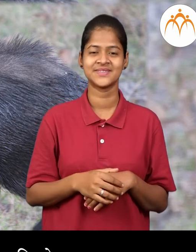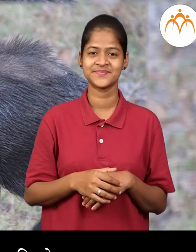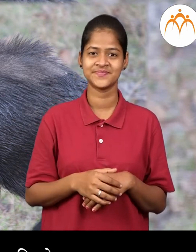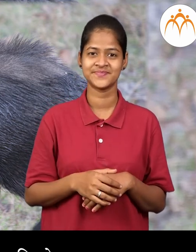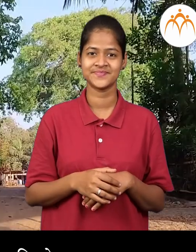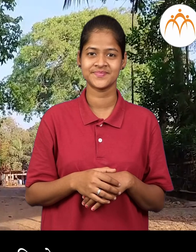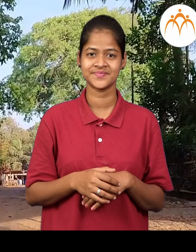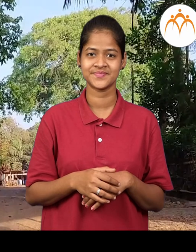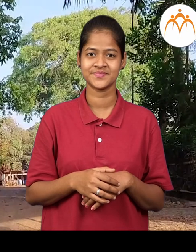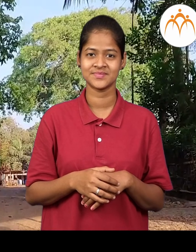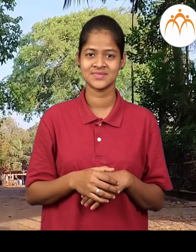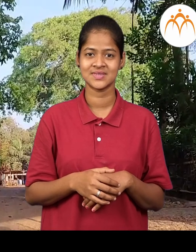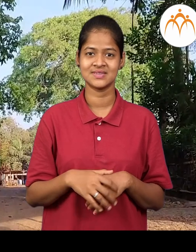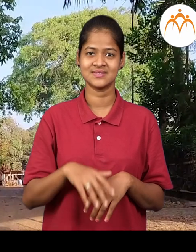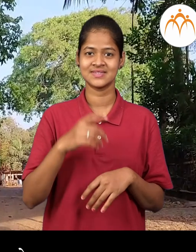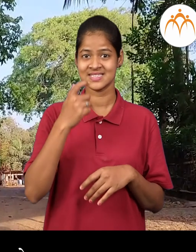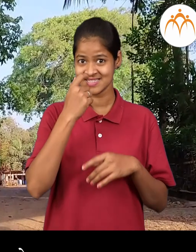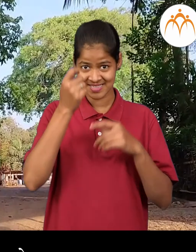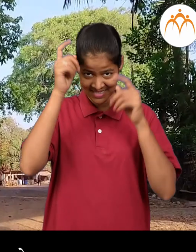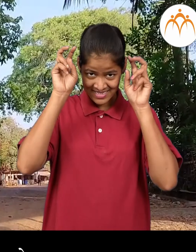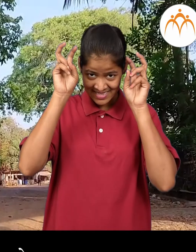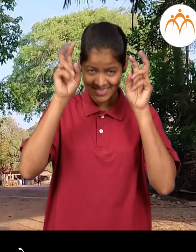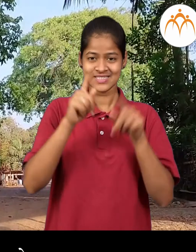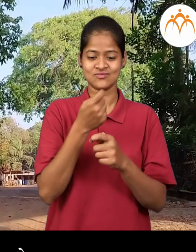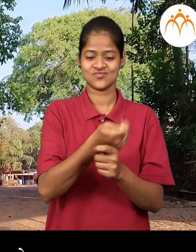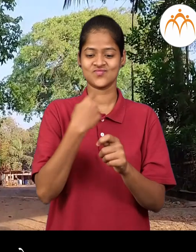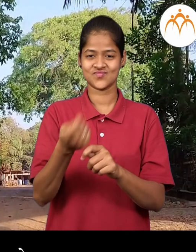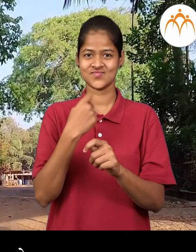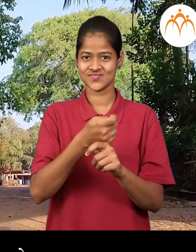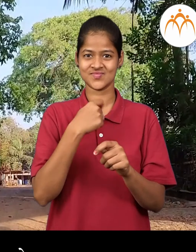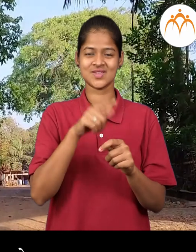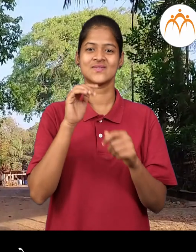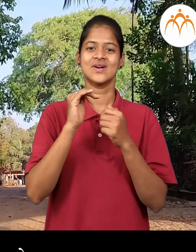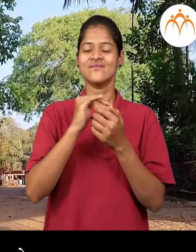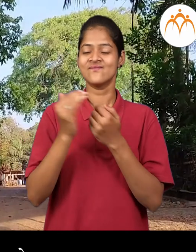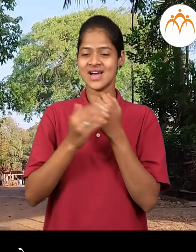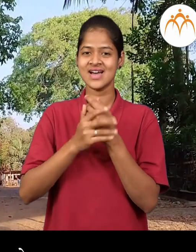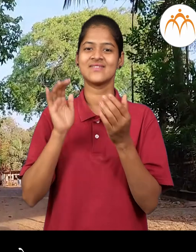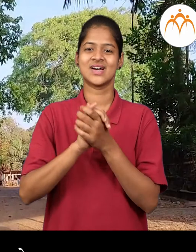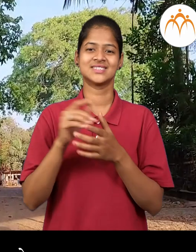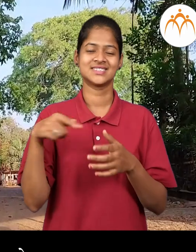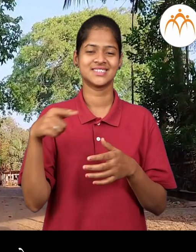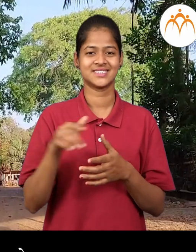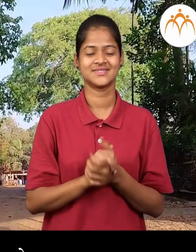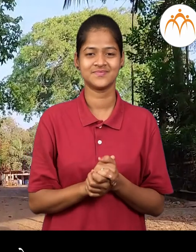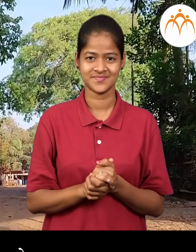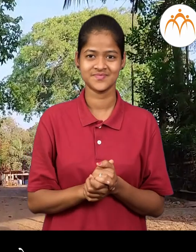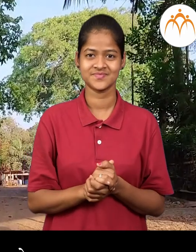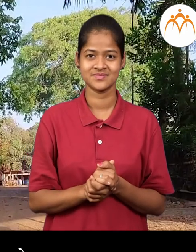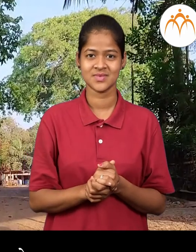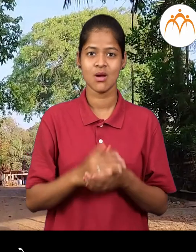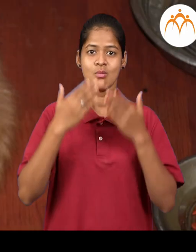बैल बैलाला शेतकर्याचा मित्र असे मंतात